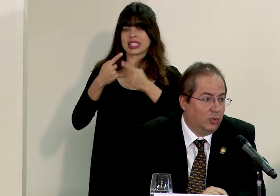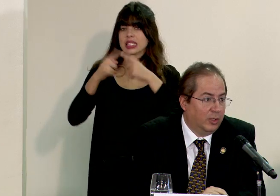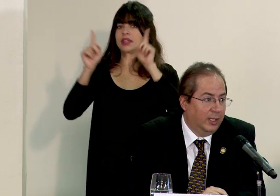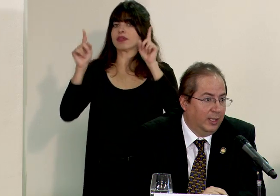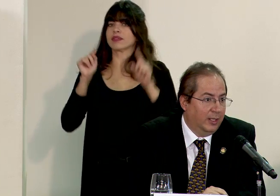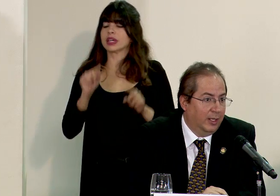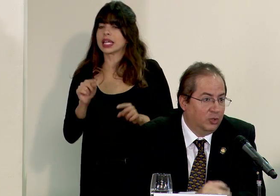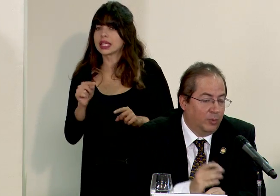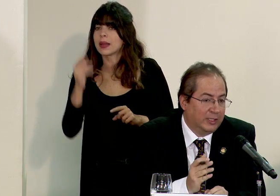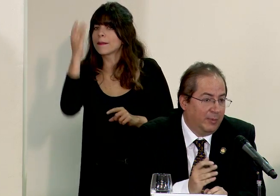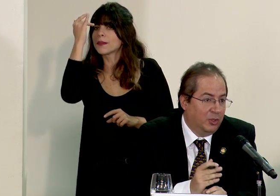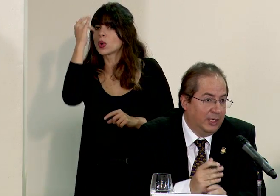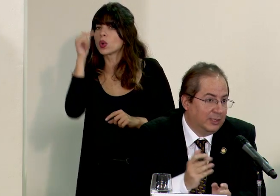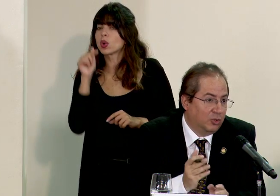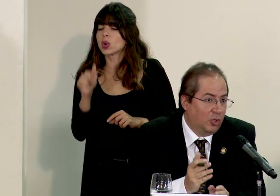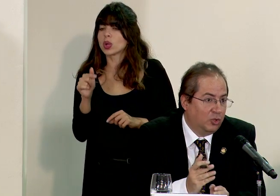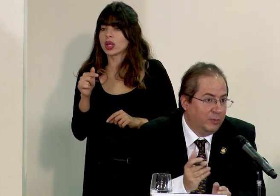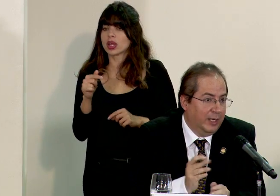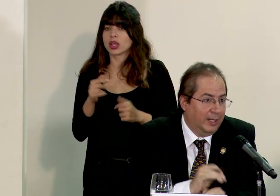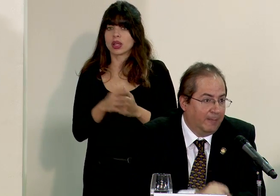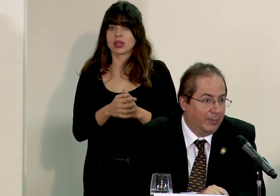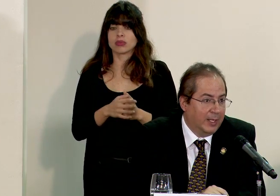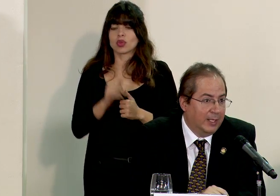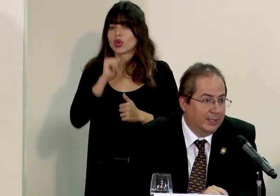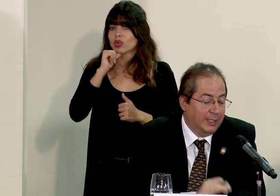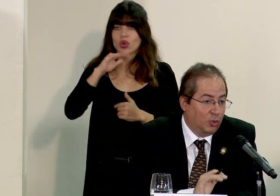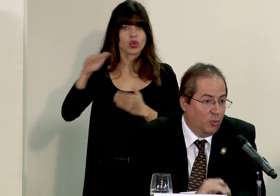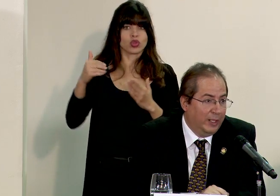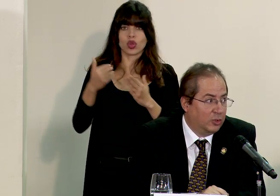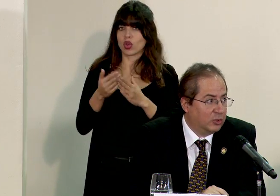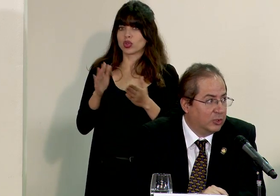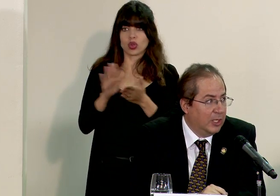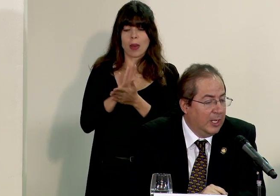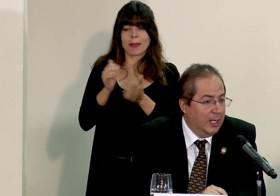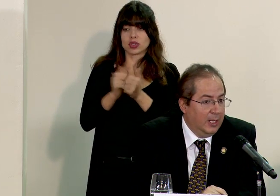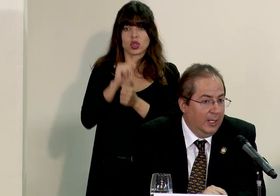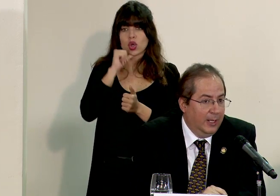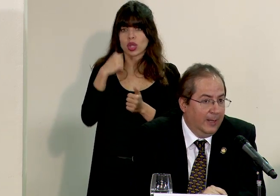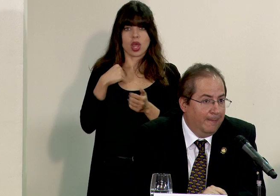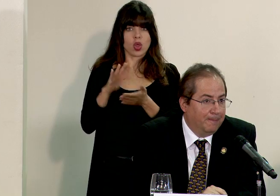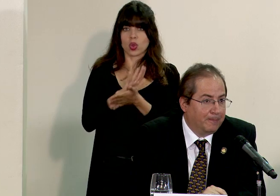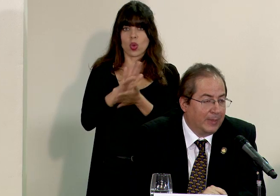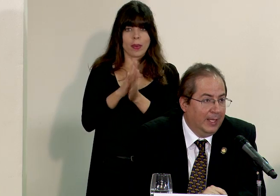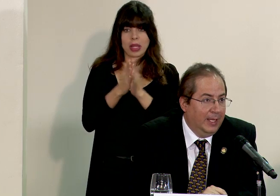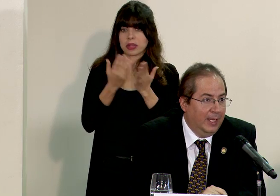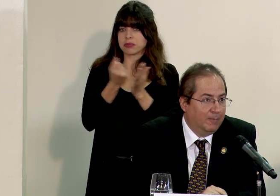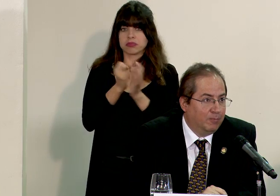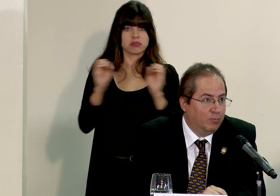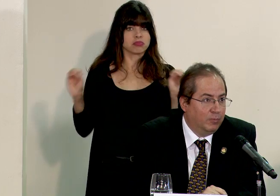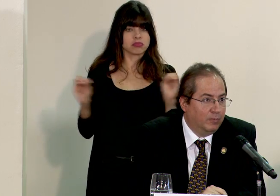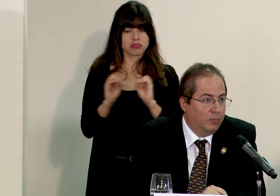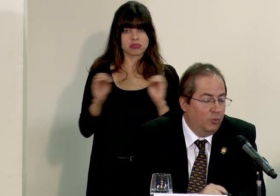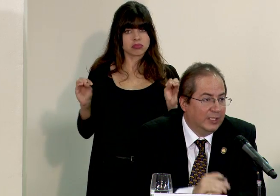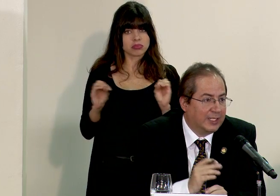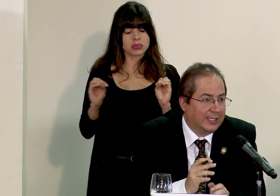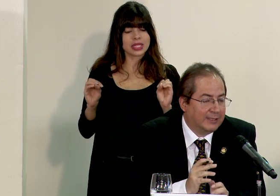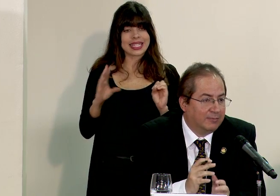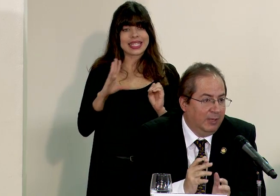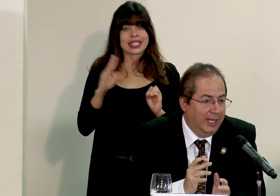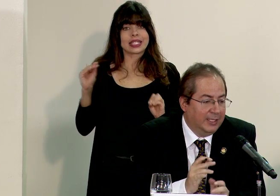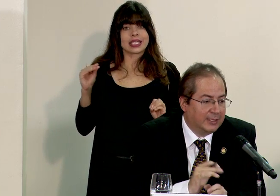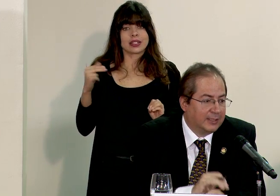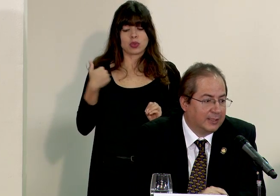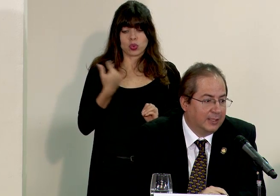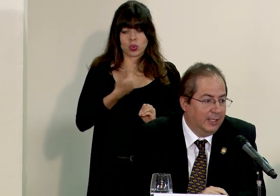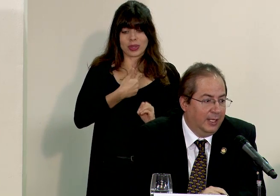distinto en su inmensa mayoría sino todos vienen sin documentos y nuestras